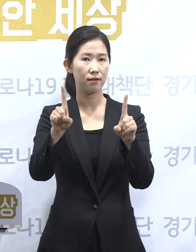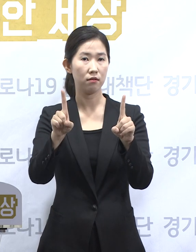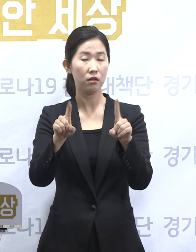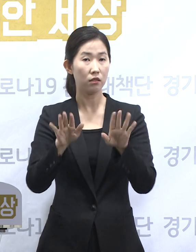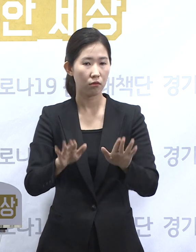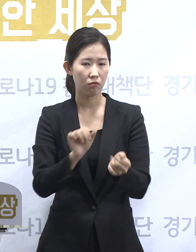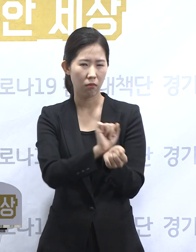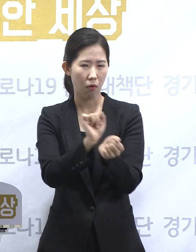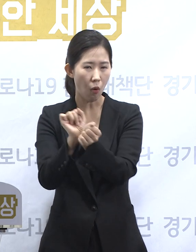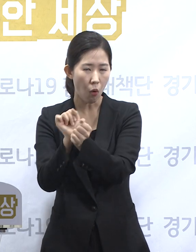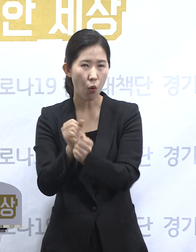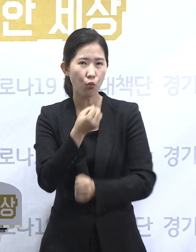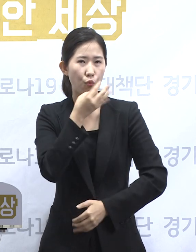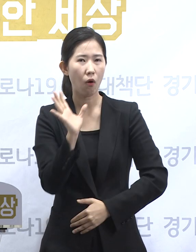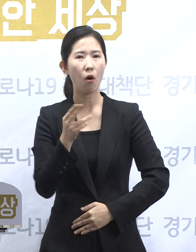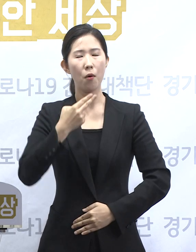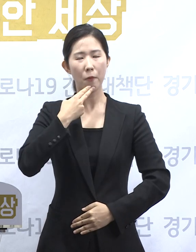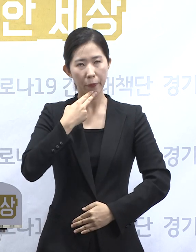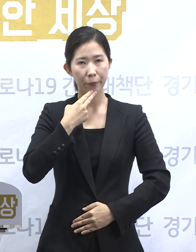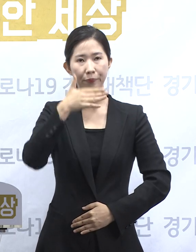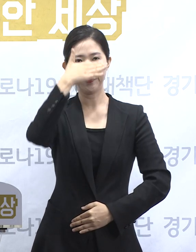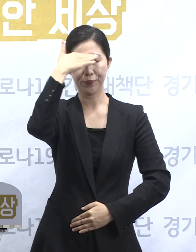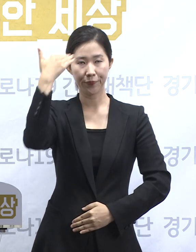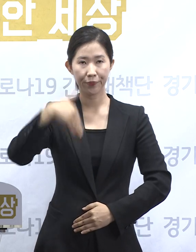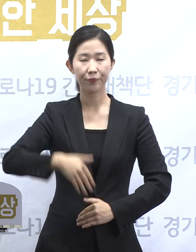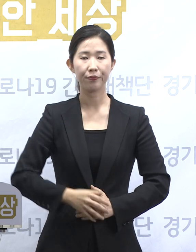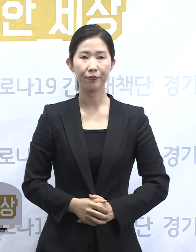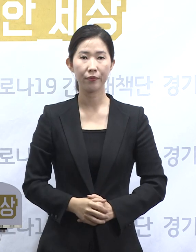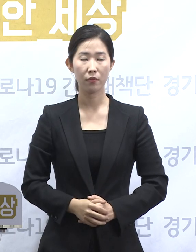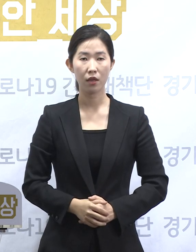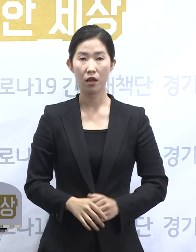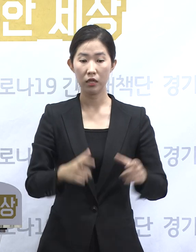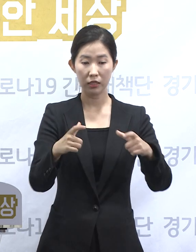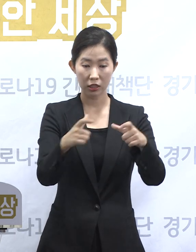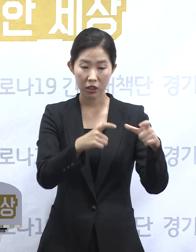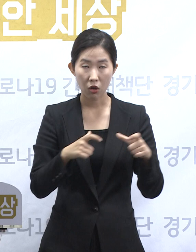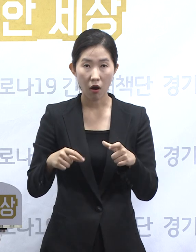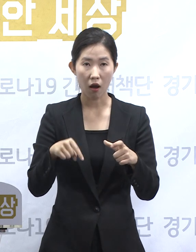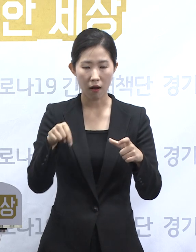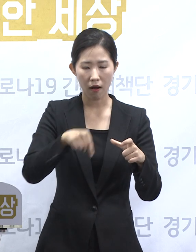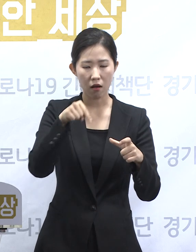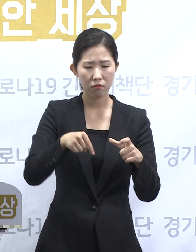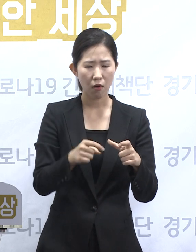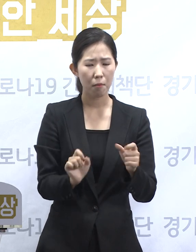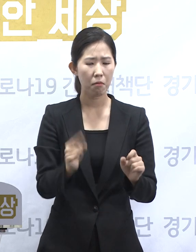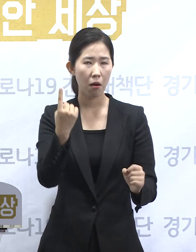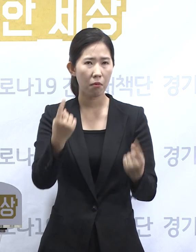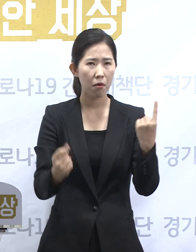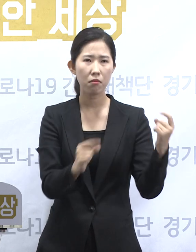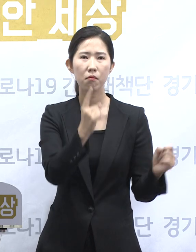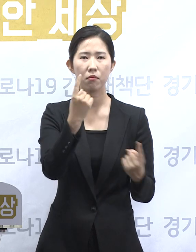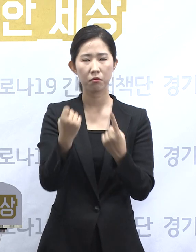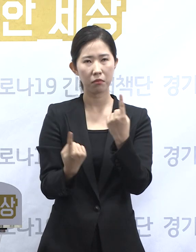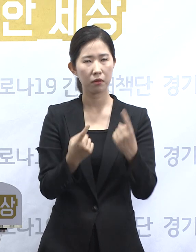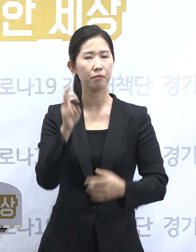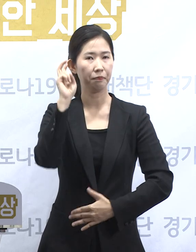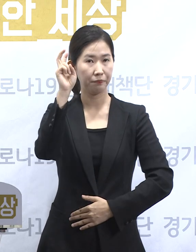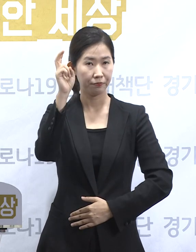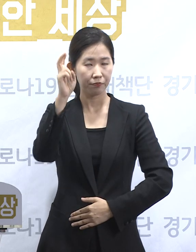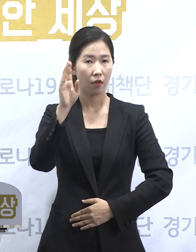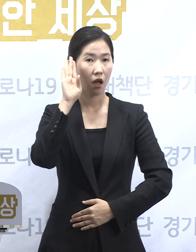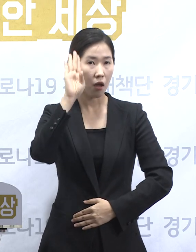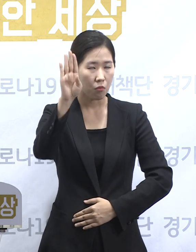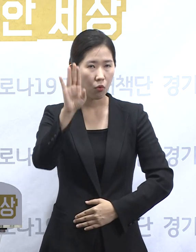확산되지는 않았음을 알 수 있습니다. 이는 지역사회에서 산발적으로 일어난 경우로 볼 수 있으며 향후에도